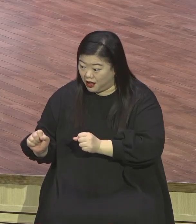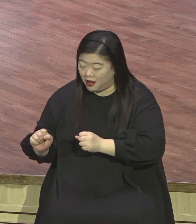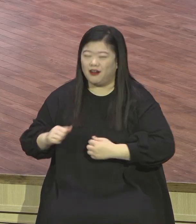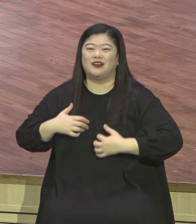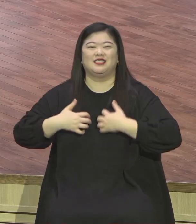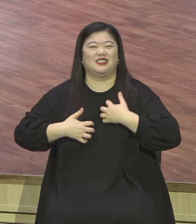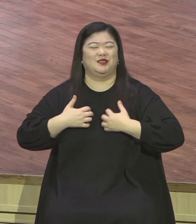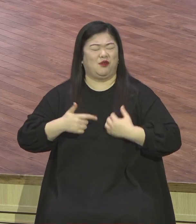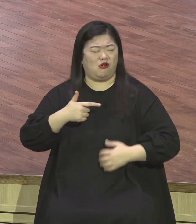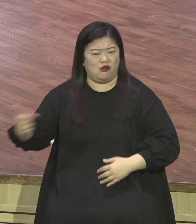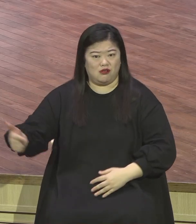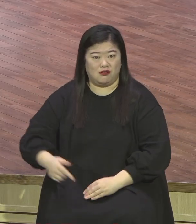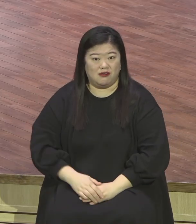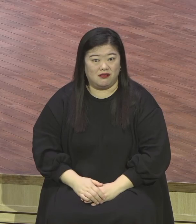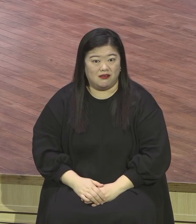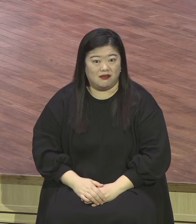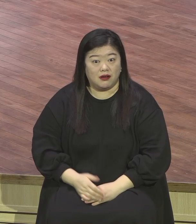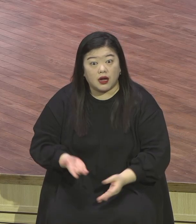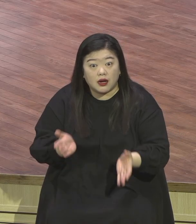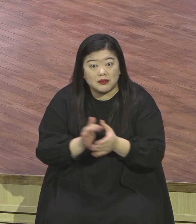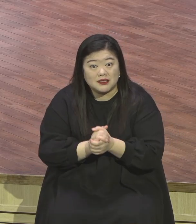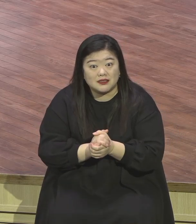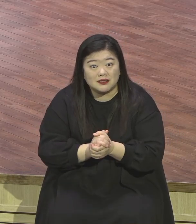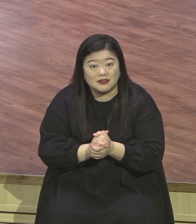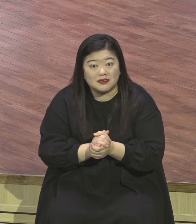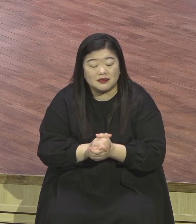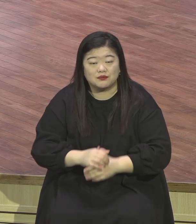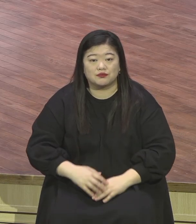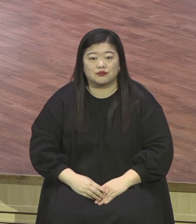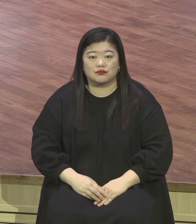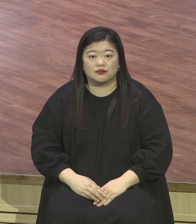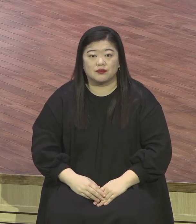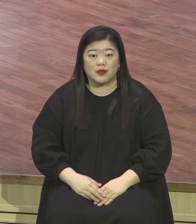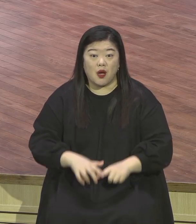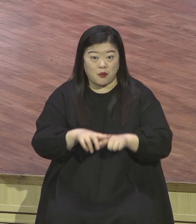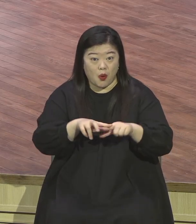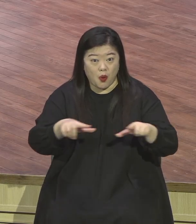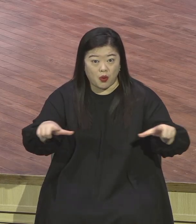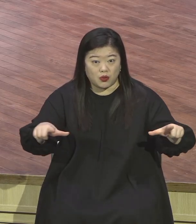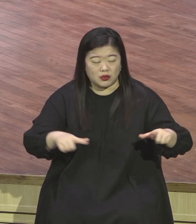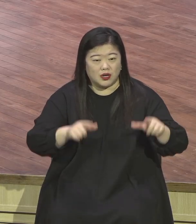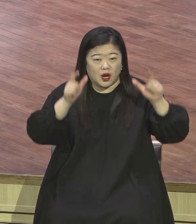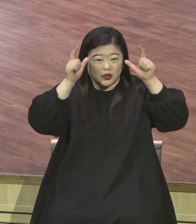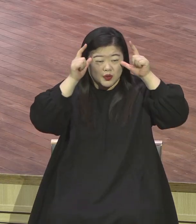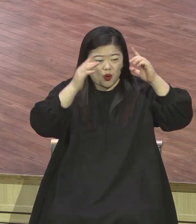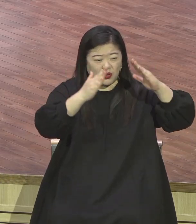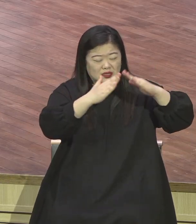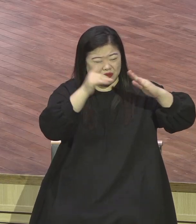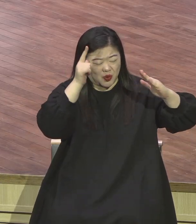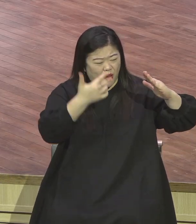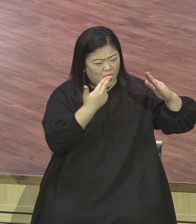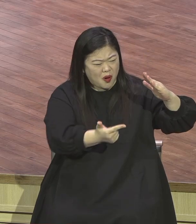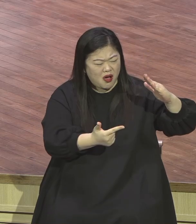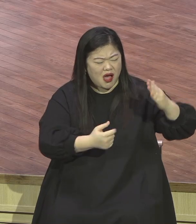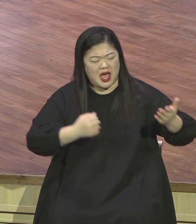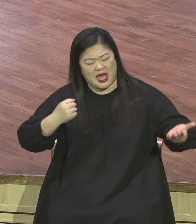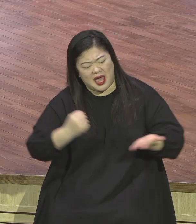자의 모습이에요 세상 사람들하고 다릅니다 예수님께서 이 땅에 오신 것은 인마누엘